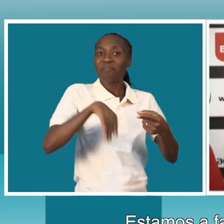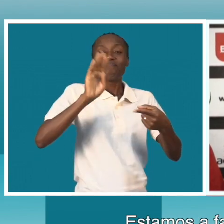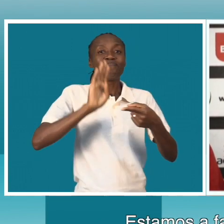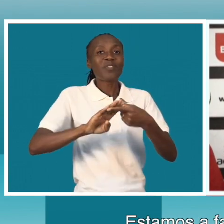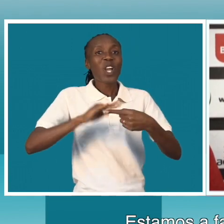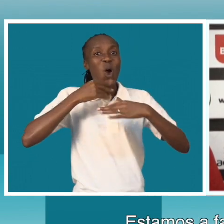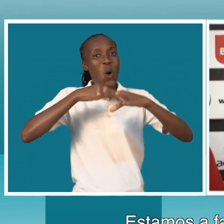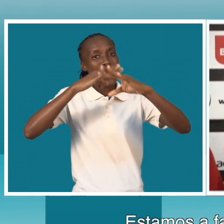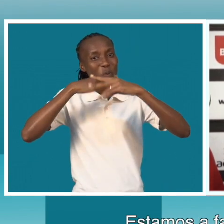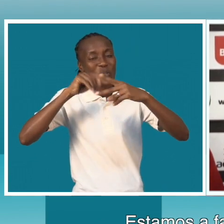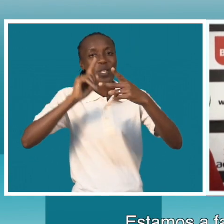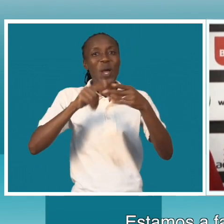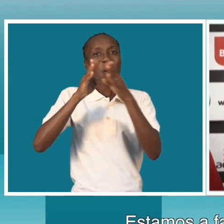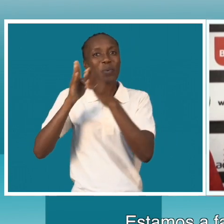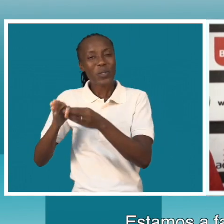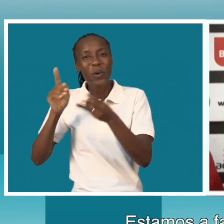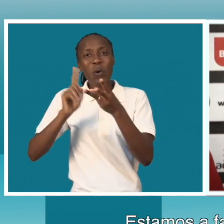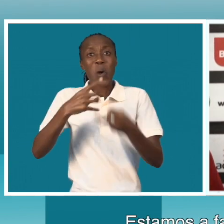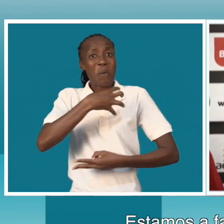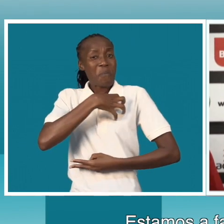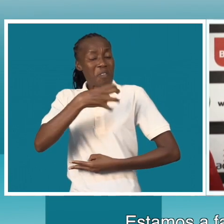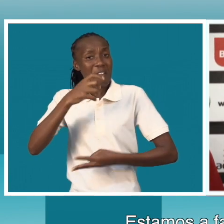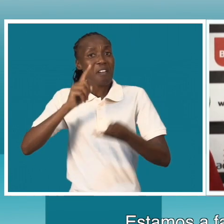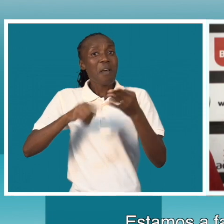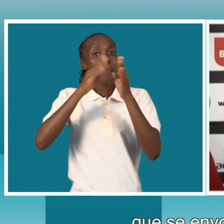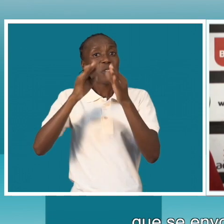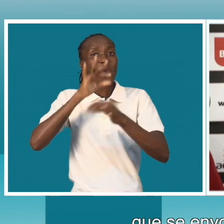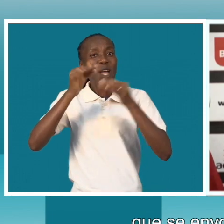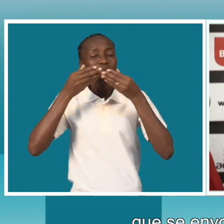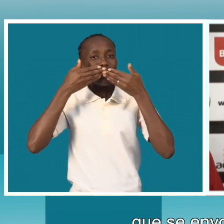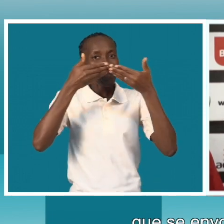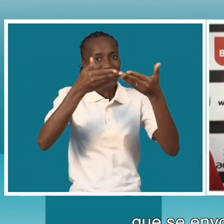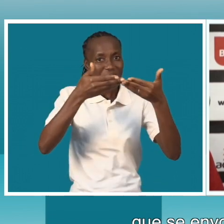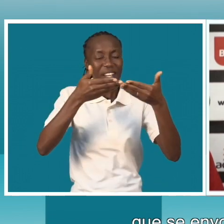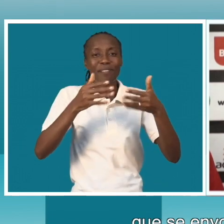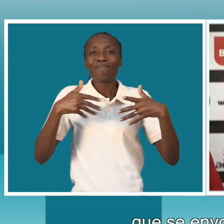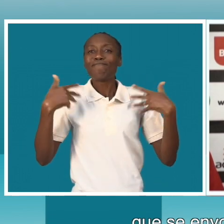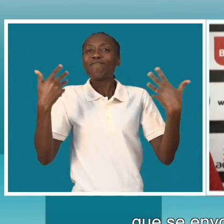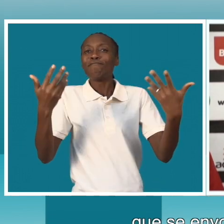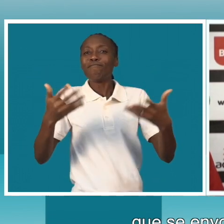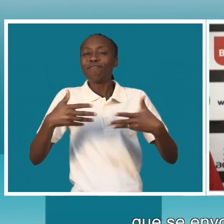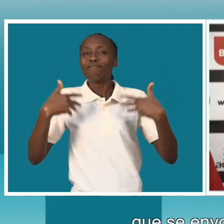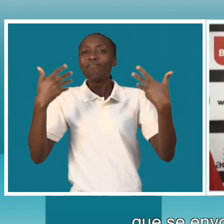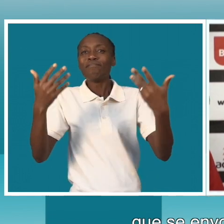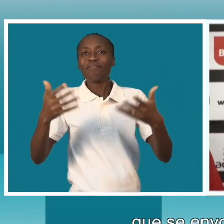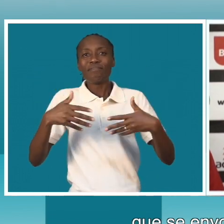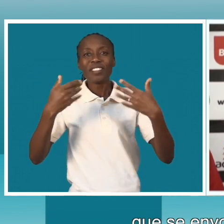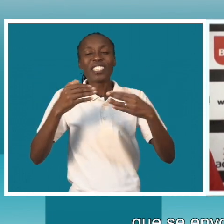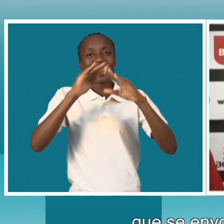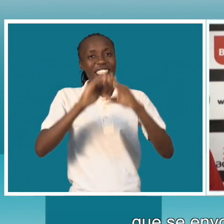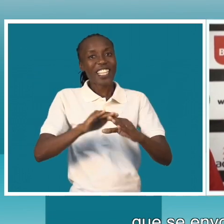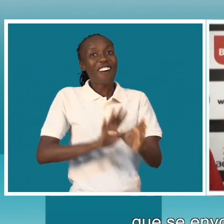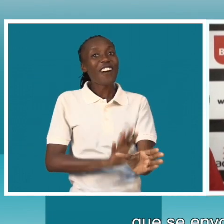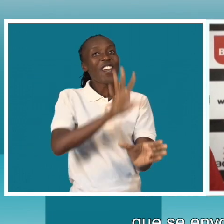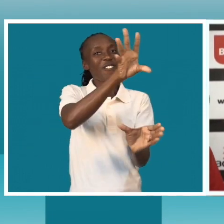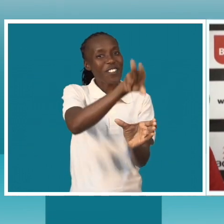artistas, empresários, patrocinadores que se envolveram na campanha.